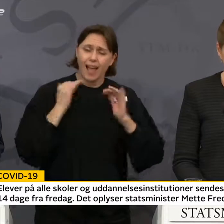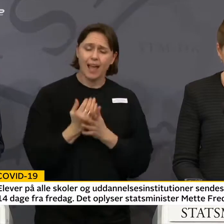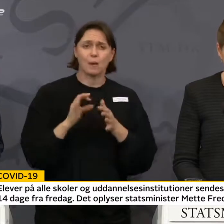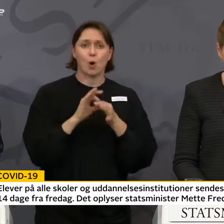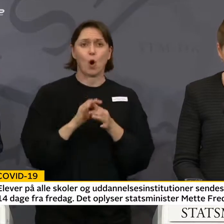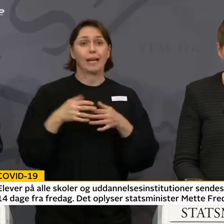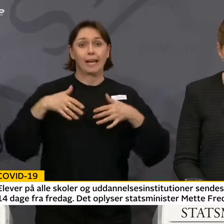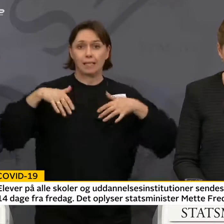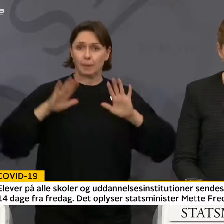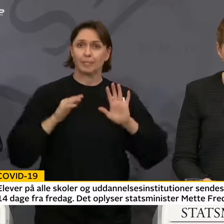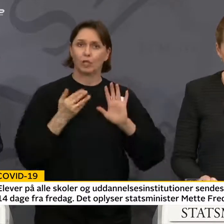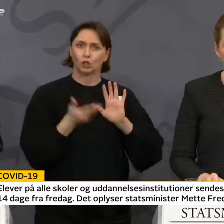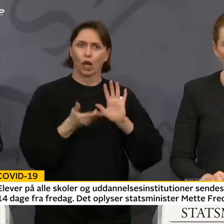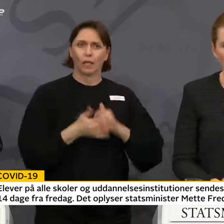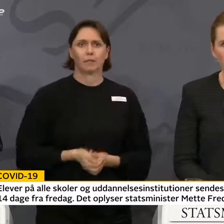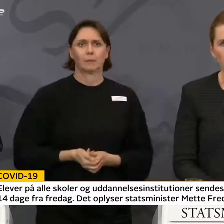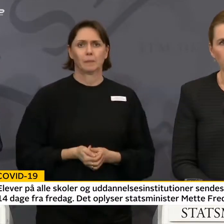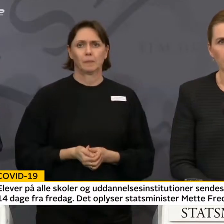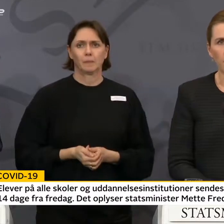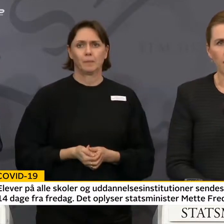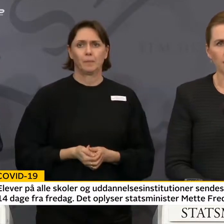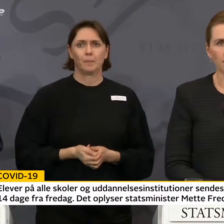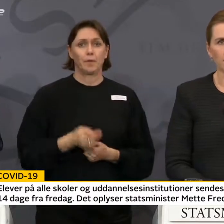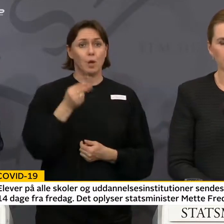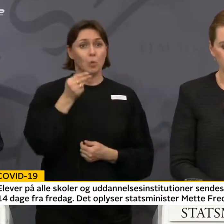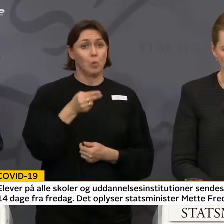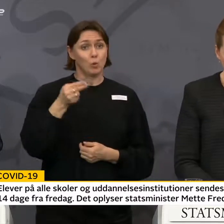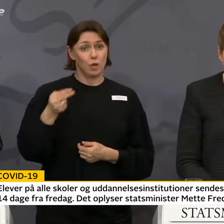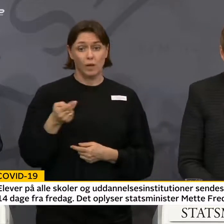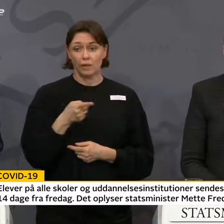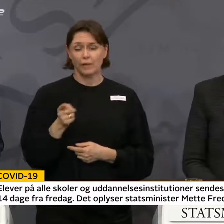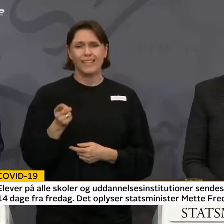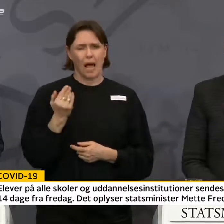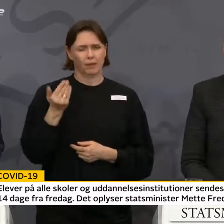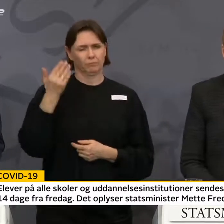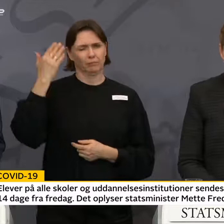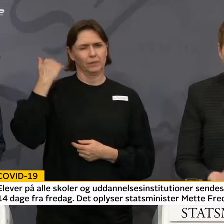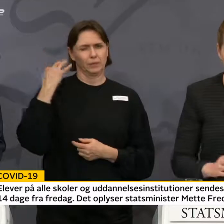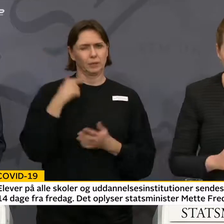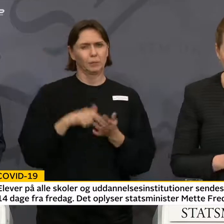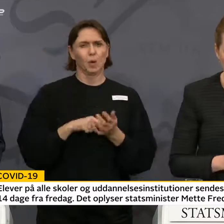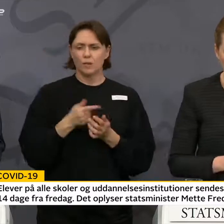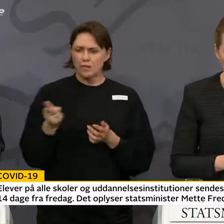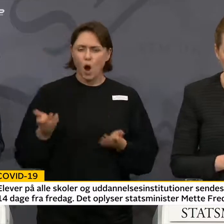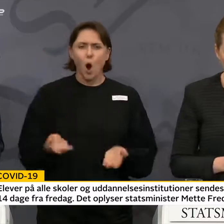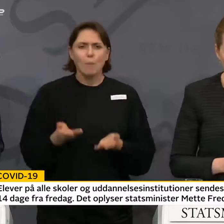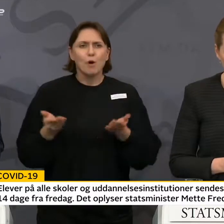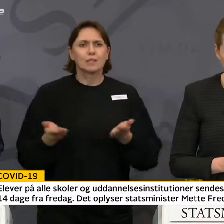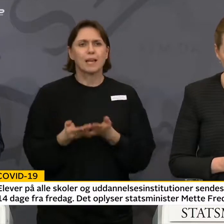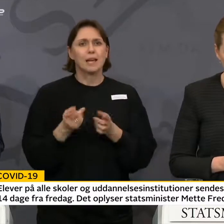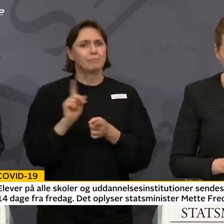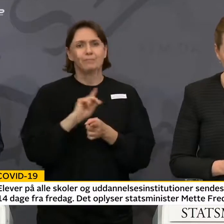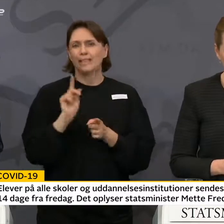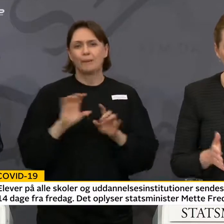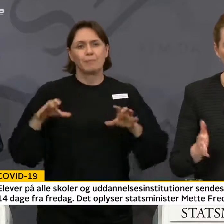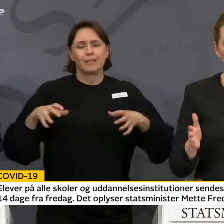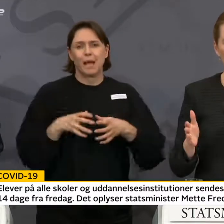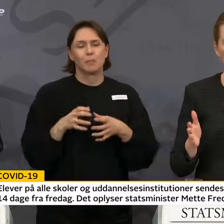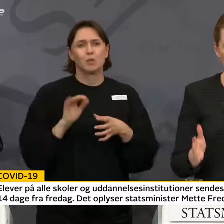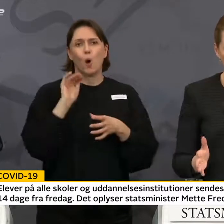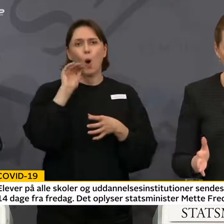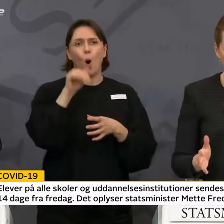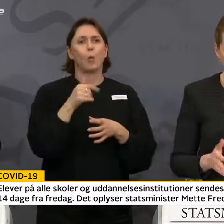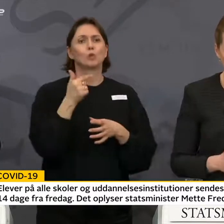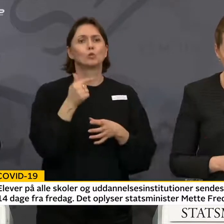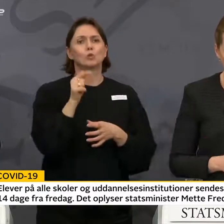respekterer det. Myndighederne har på et tidligere tidspunkt opfordret til, at man ikke samles mere end